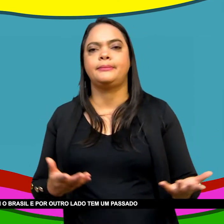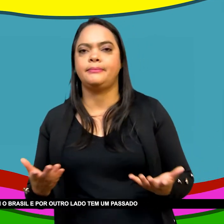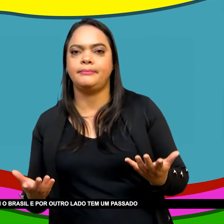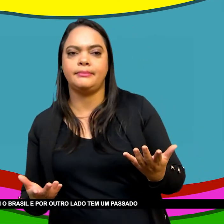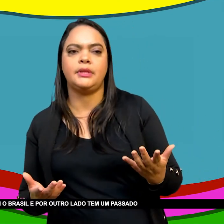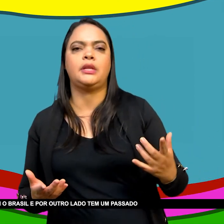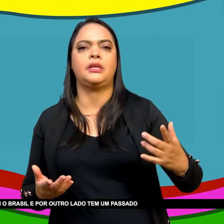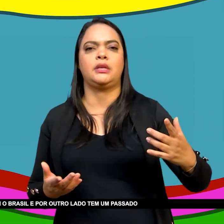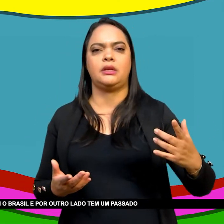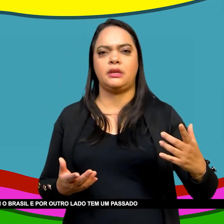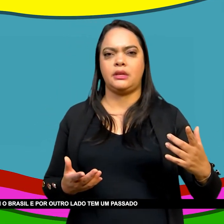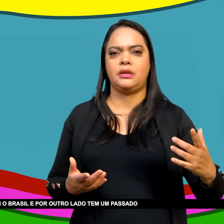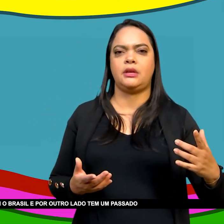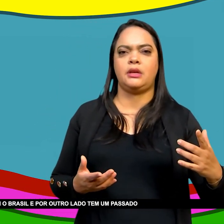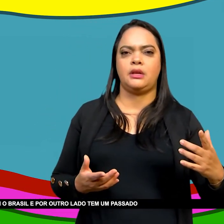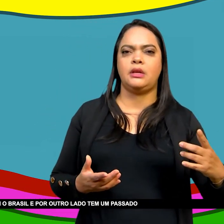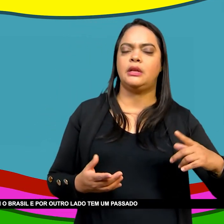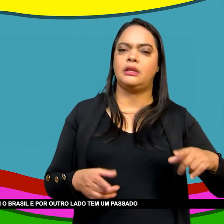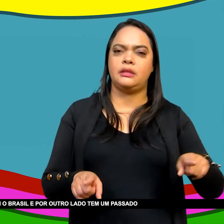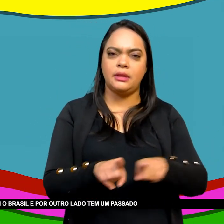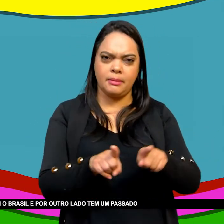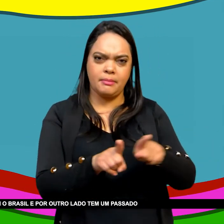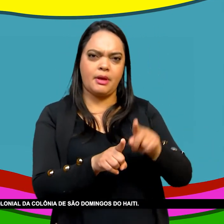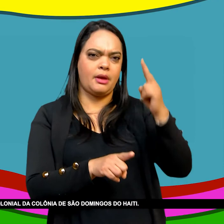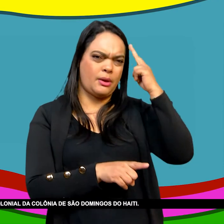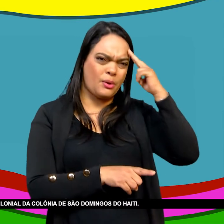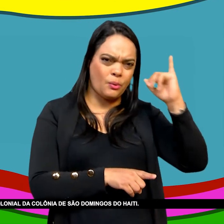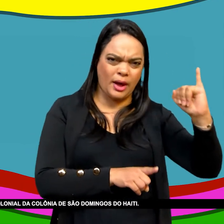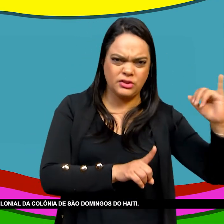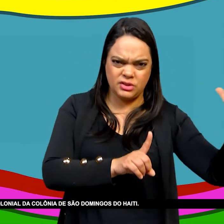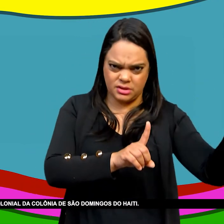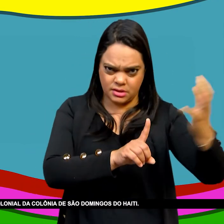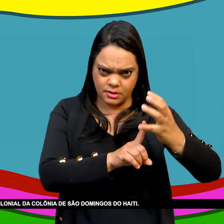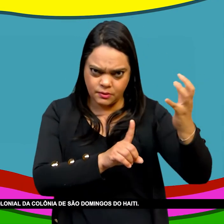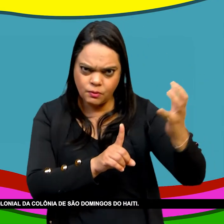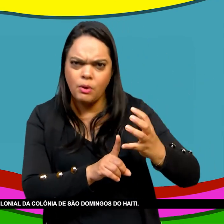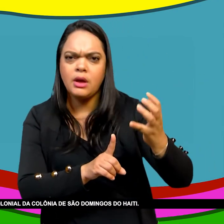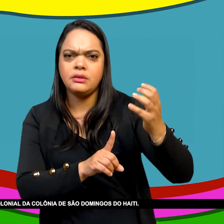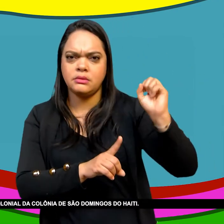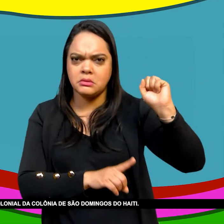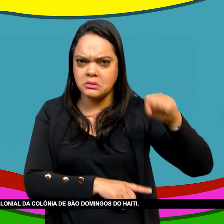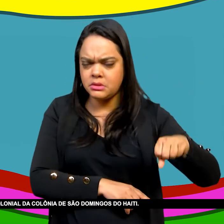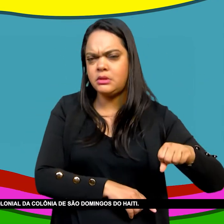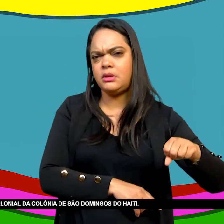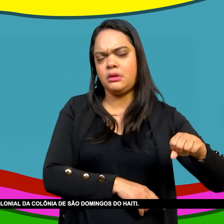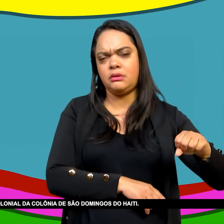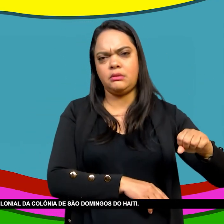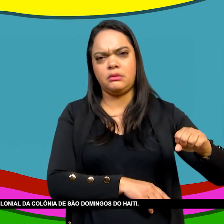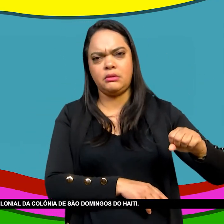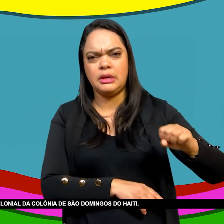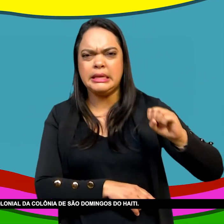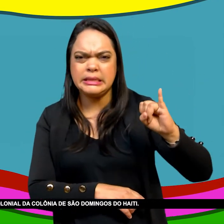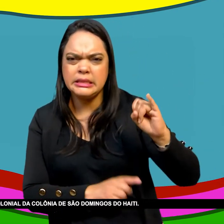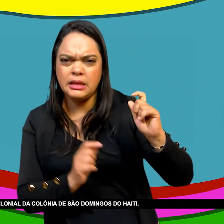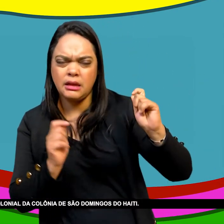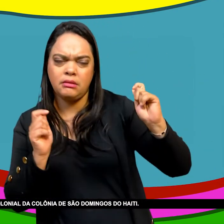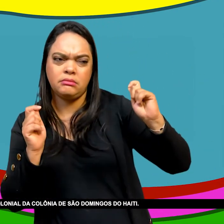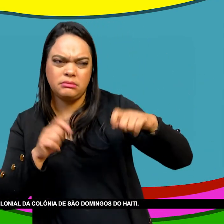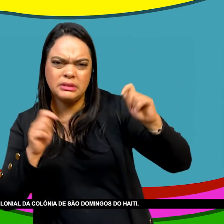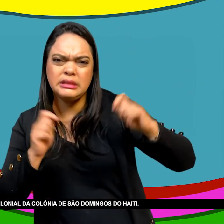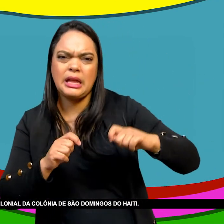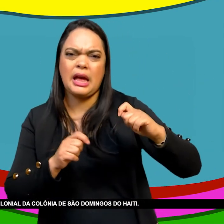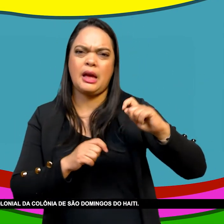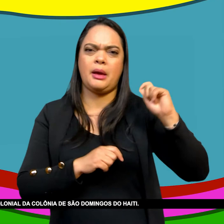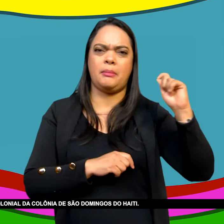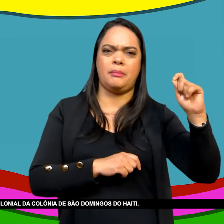E por outro lado Tem um passado Colonial E escravista Que se aproxima Da realidade